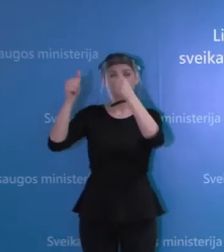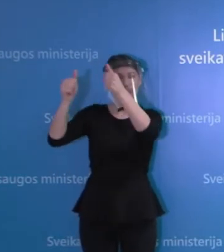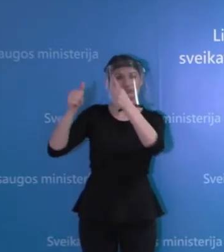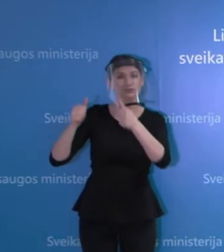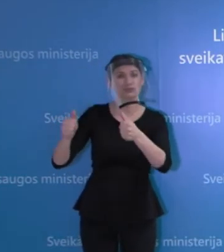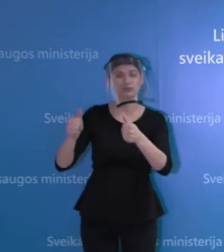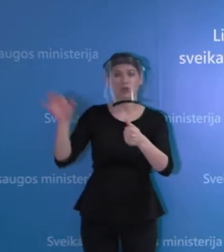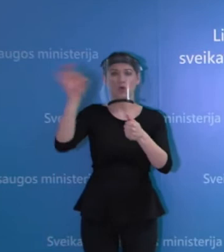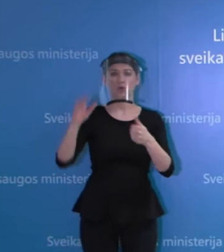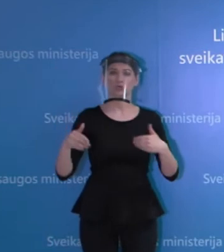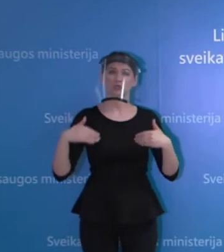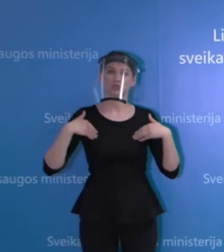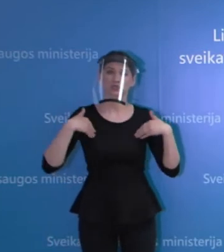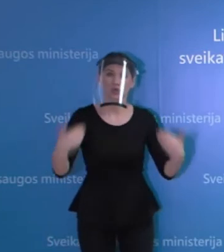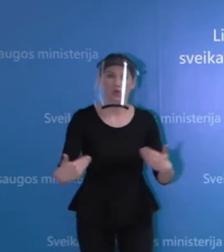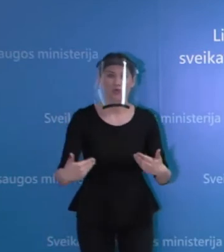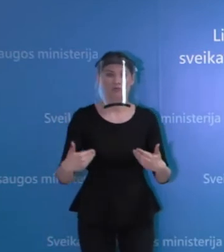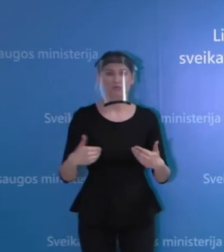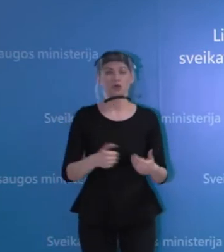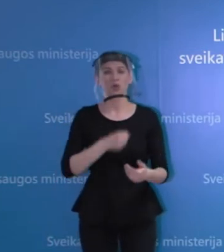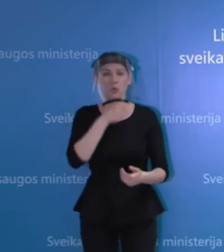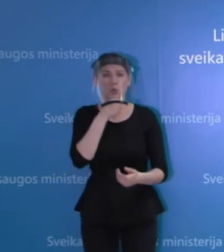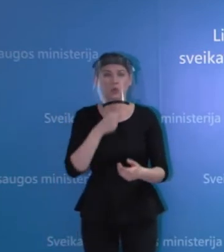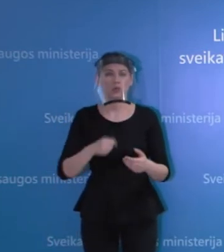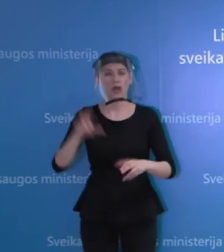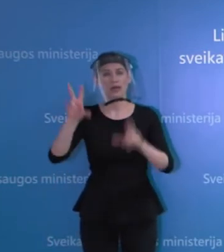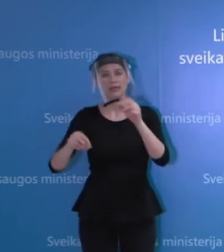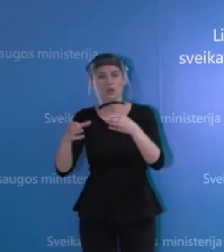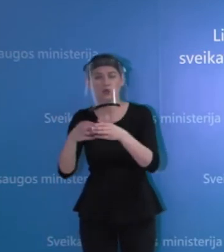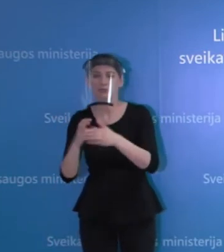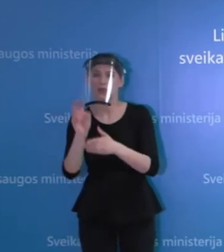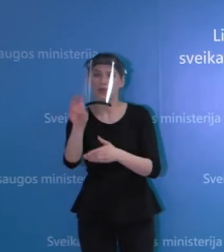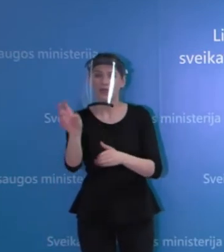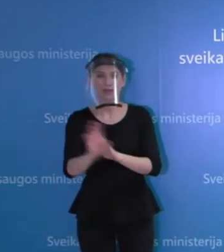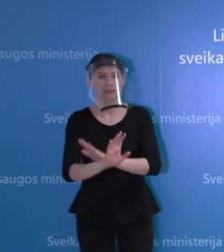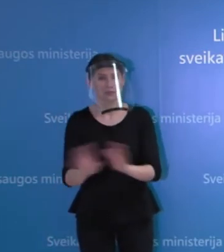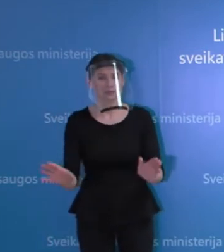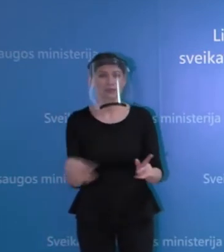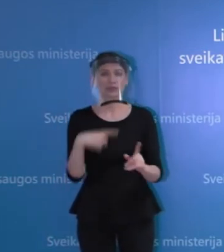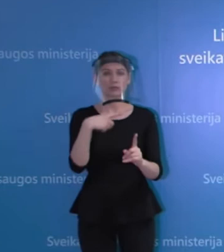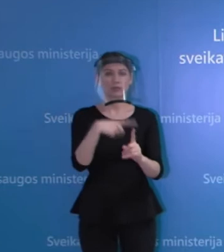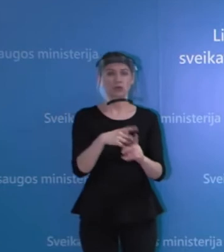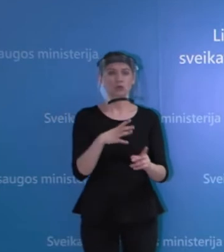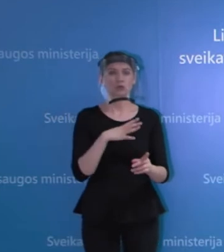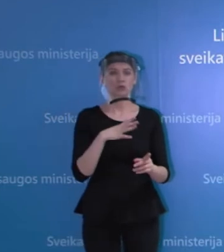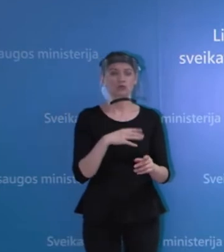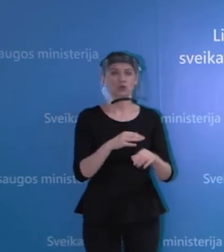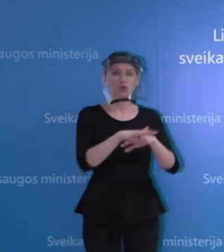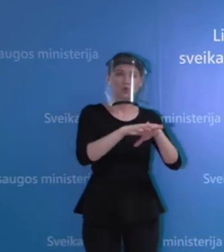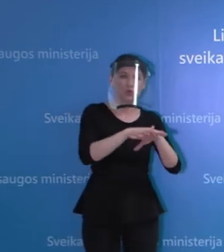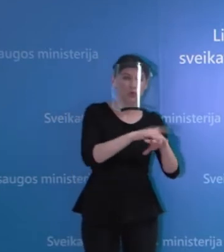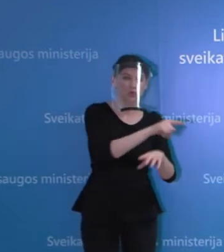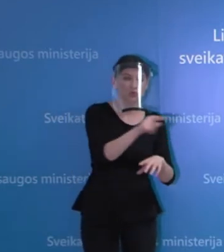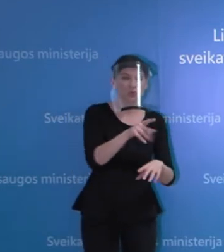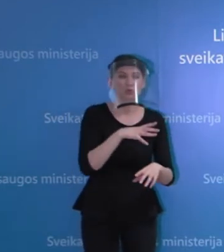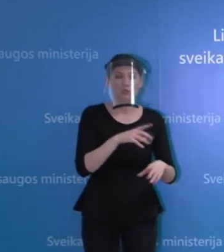rekomendaciją nesilankyti rizikos grupės asmenim, tiek buvo atveju išfiksuota draudžiamos priekybos turgavėtėse.